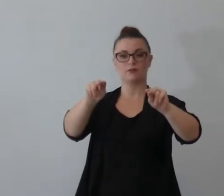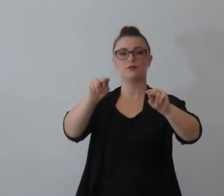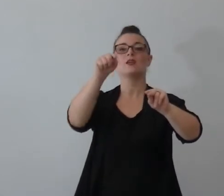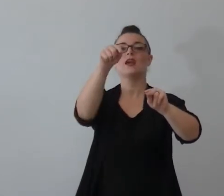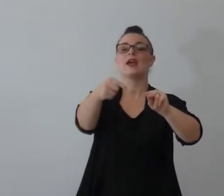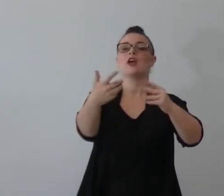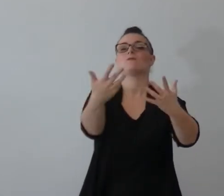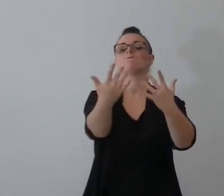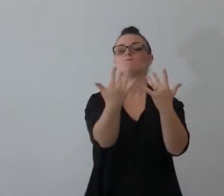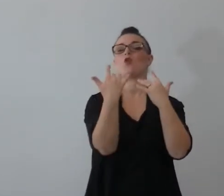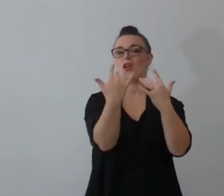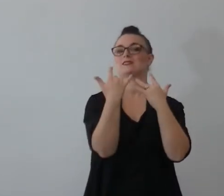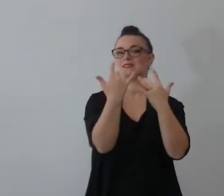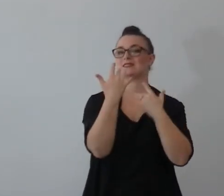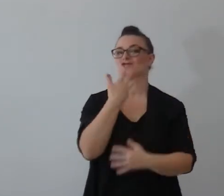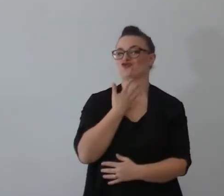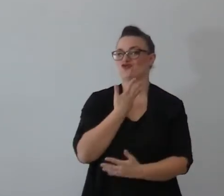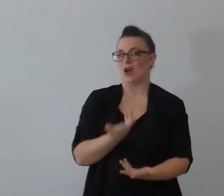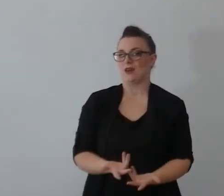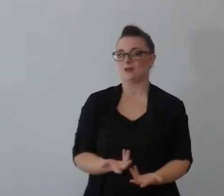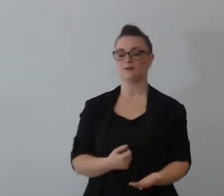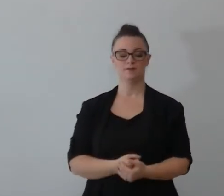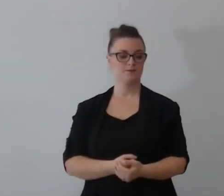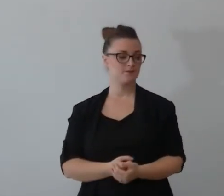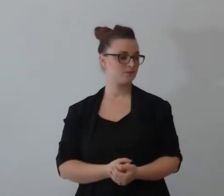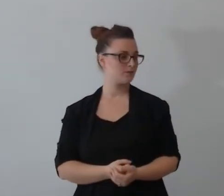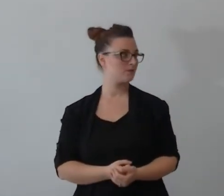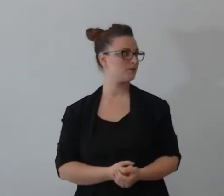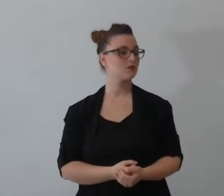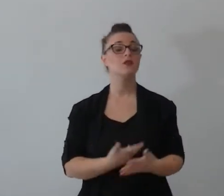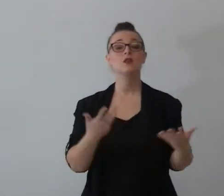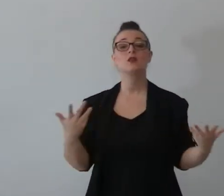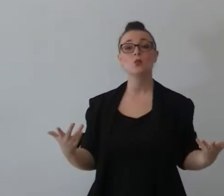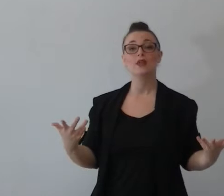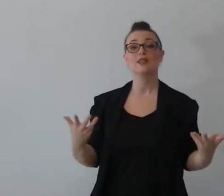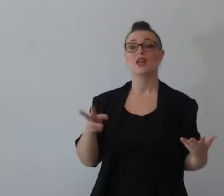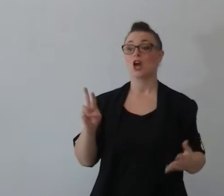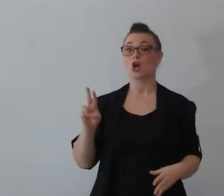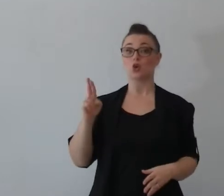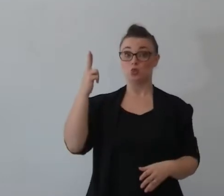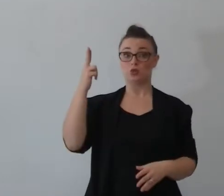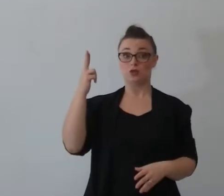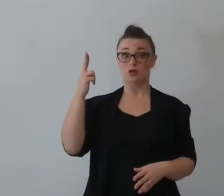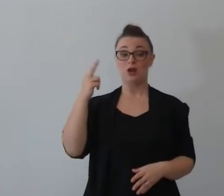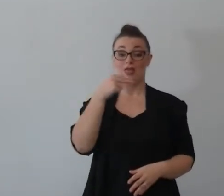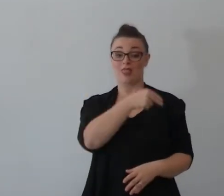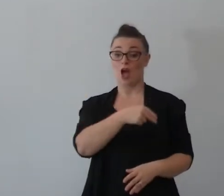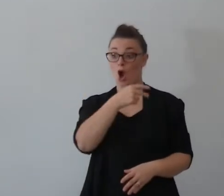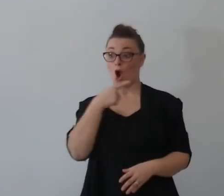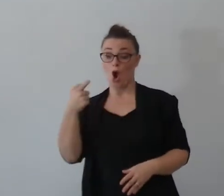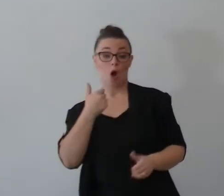diceva io farei tutto quello che dici perché perché non si fidava di Naomi che era la credente ma tu sei allora